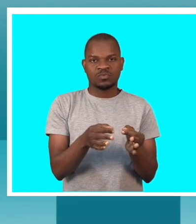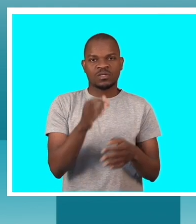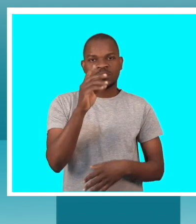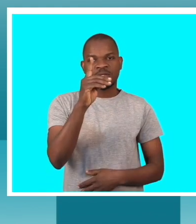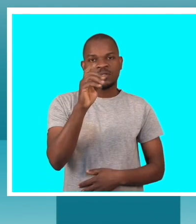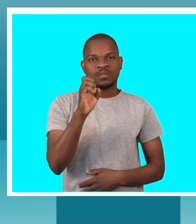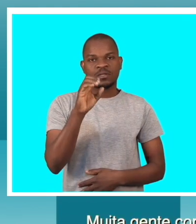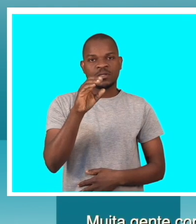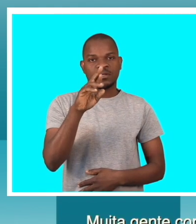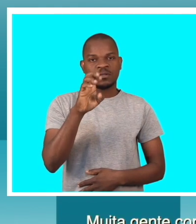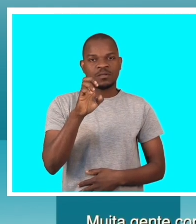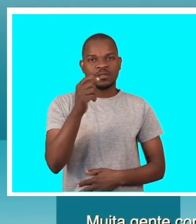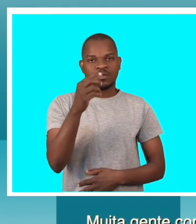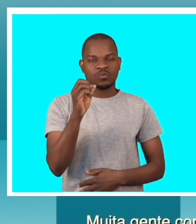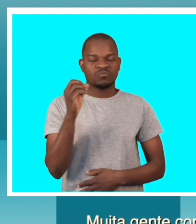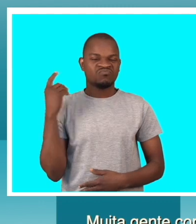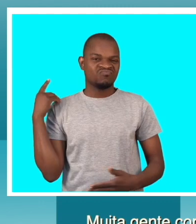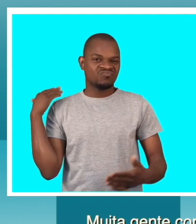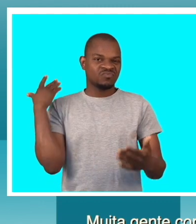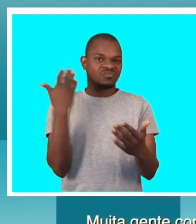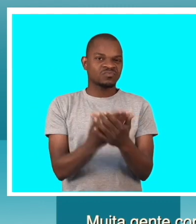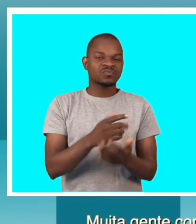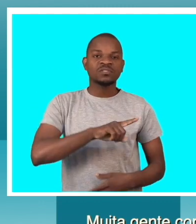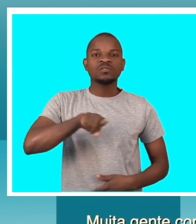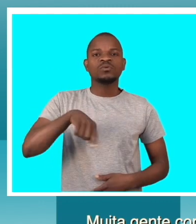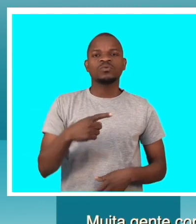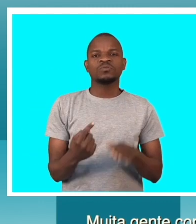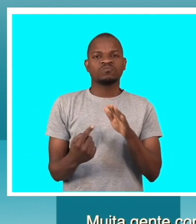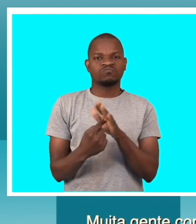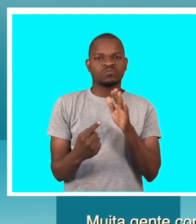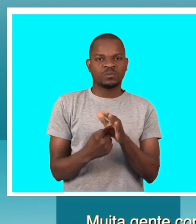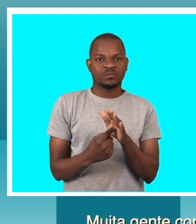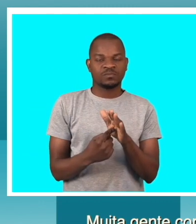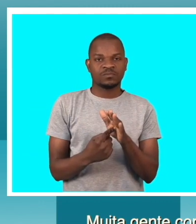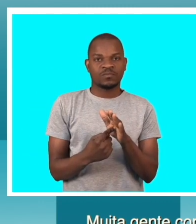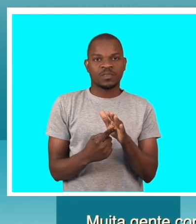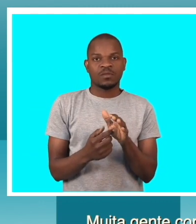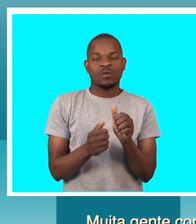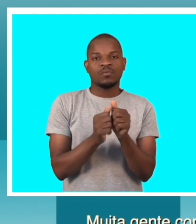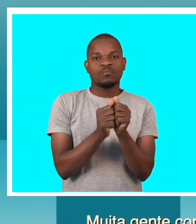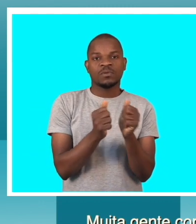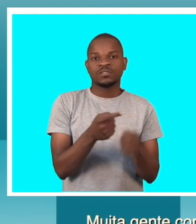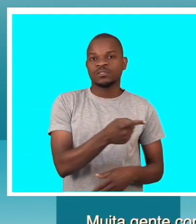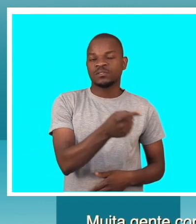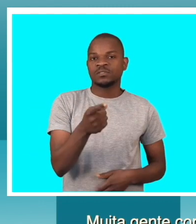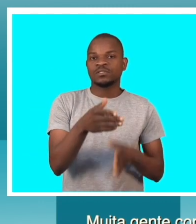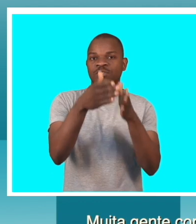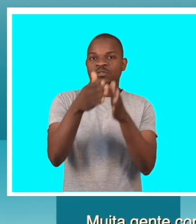Muita gente com deficiência visual não tem esta